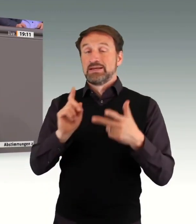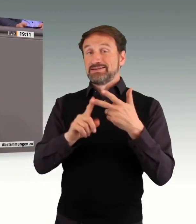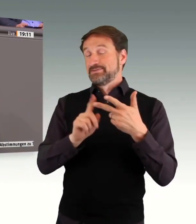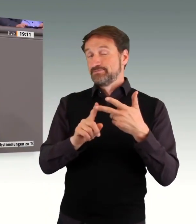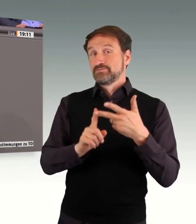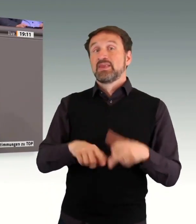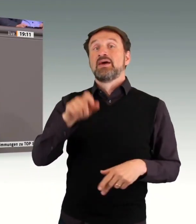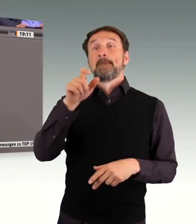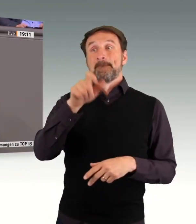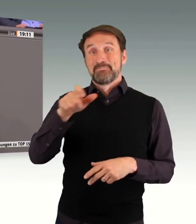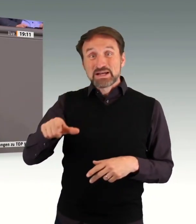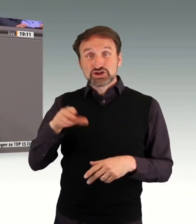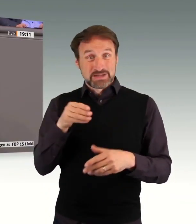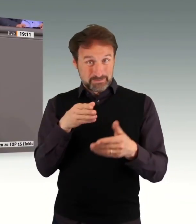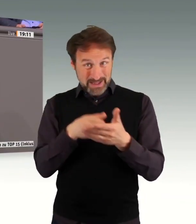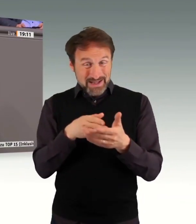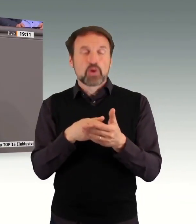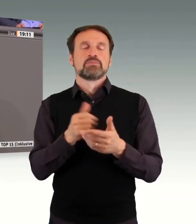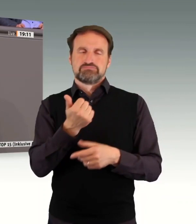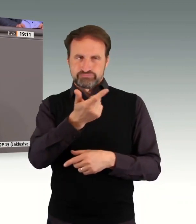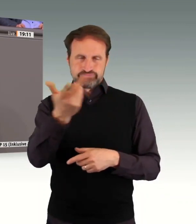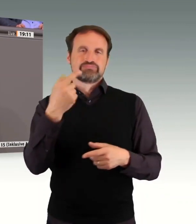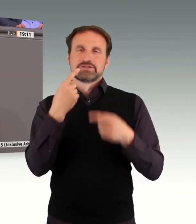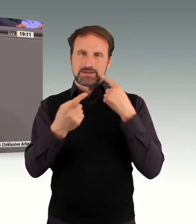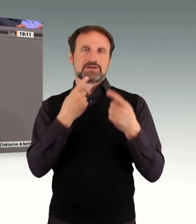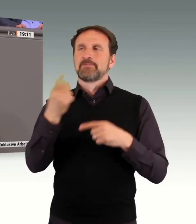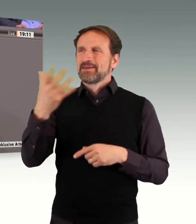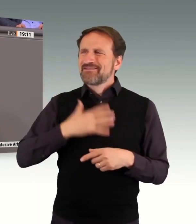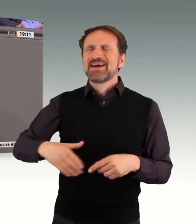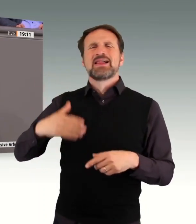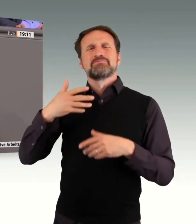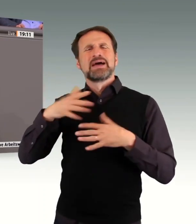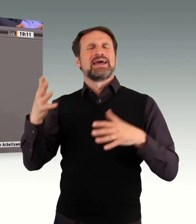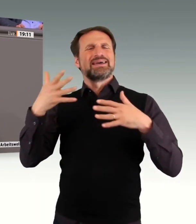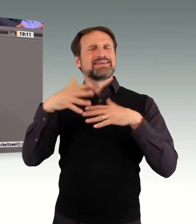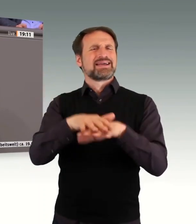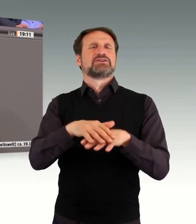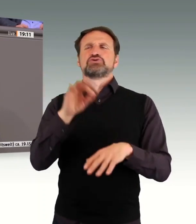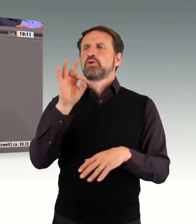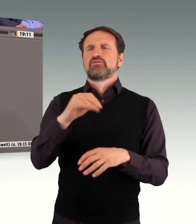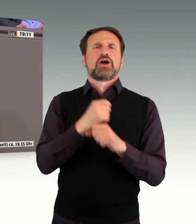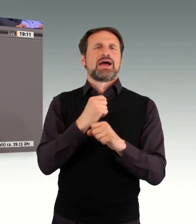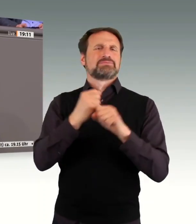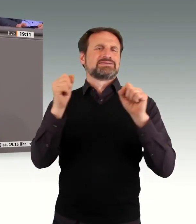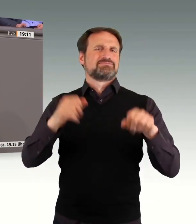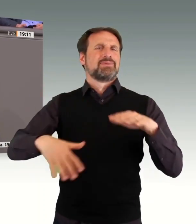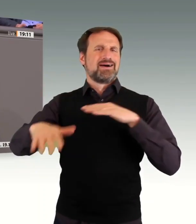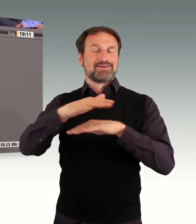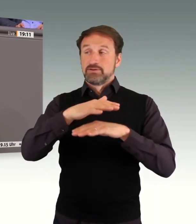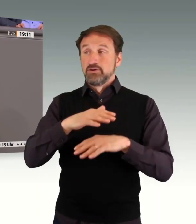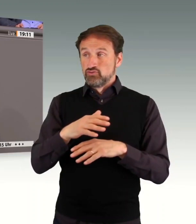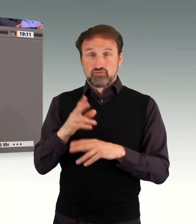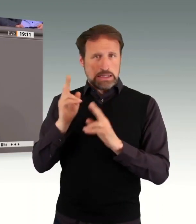wurde mehrfach erwähnt, wollen zu Recht eine bessere Integration in den Arbeitsmarkt. Und ja,